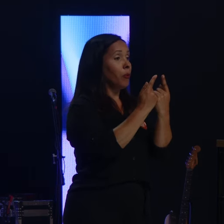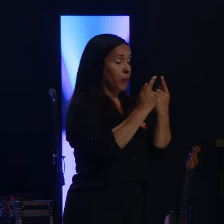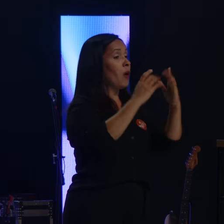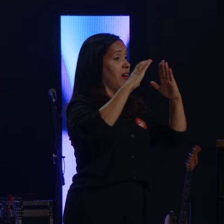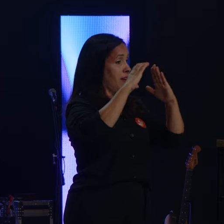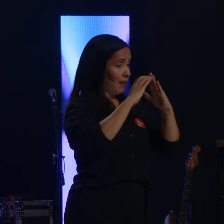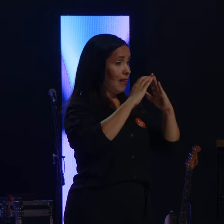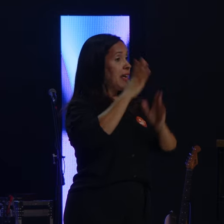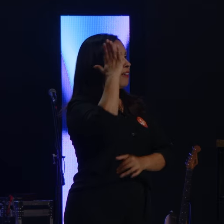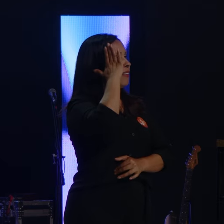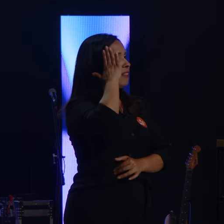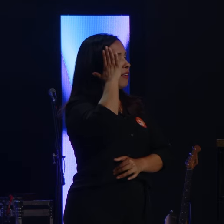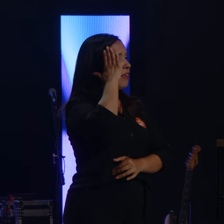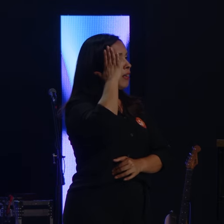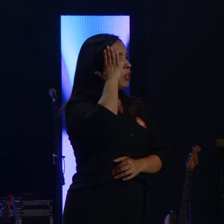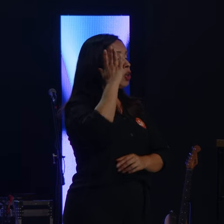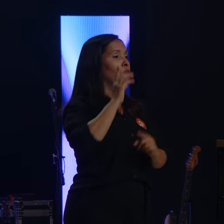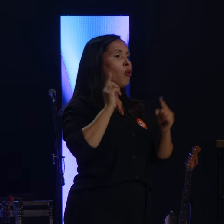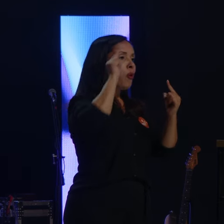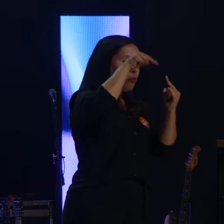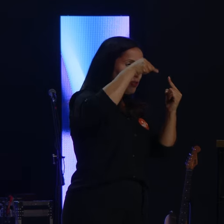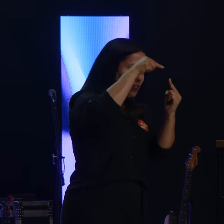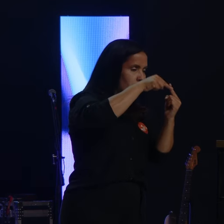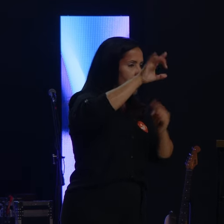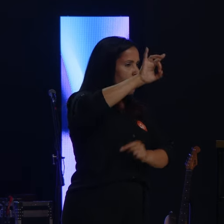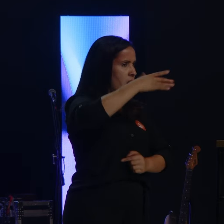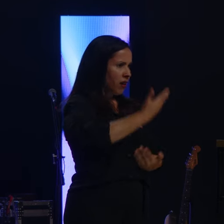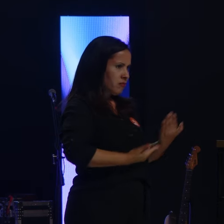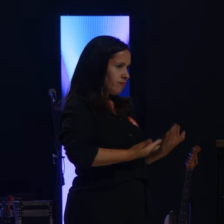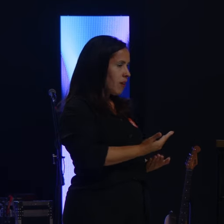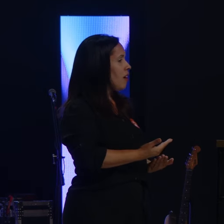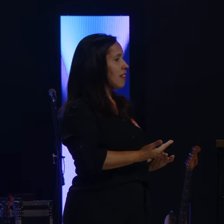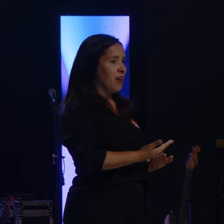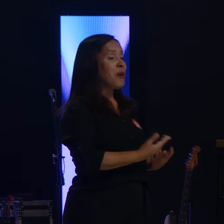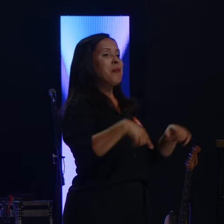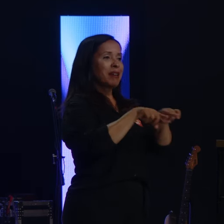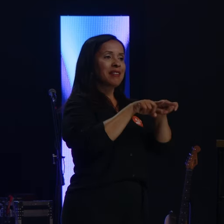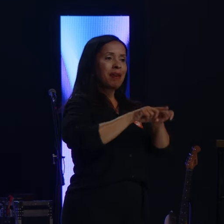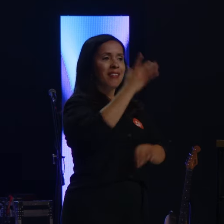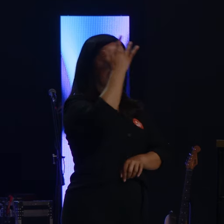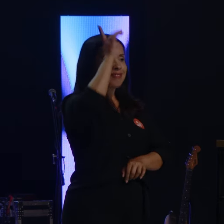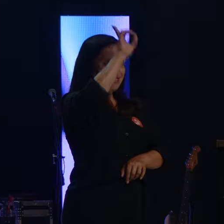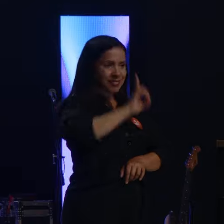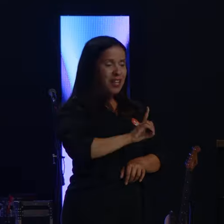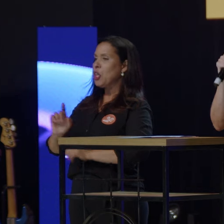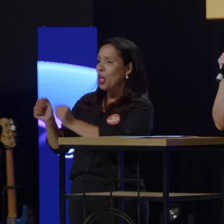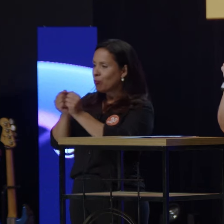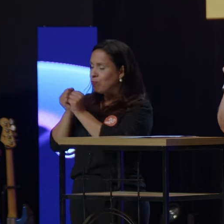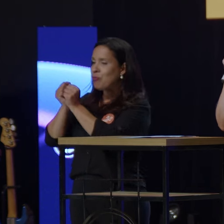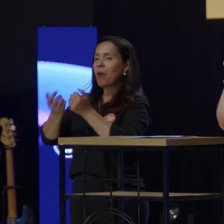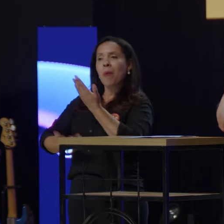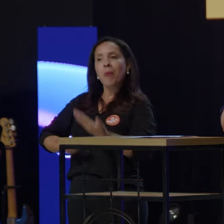servir a eles, mas é também ter espaço para que eles sirvam conosco. Cada um deles é tão